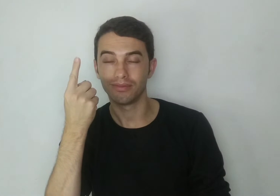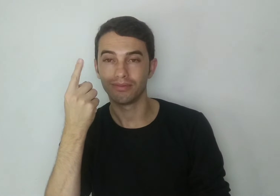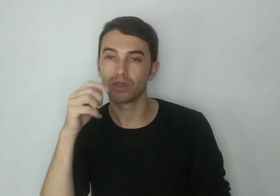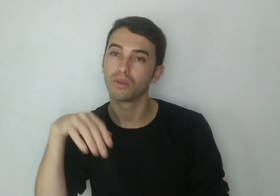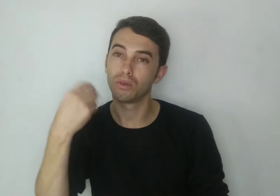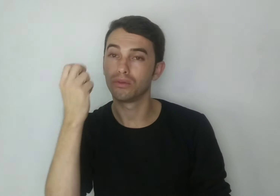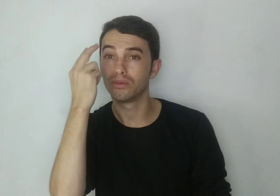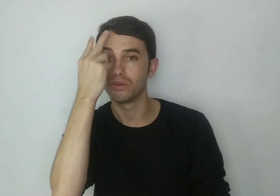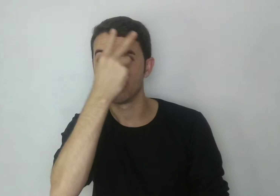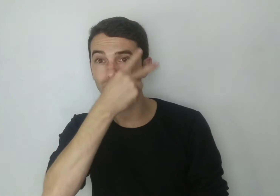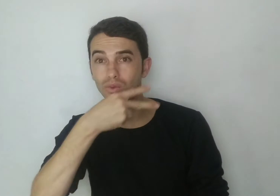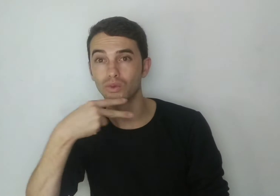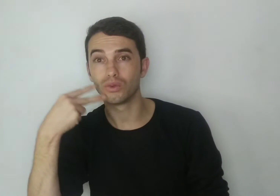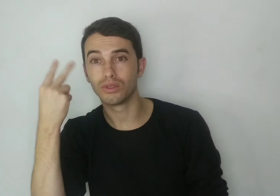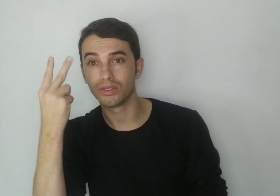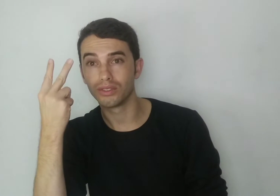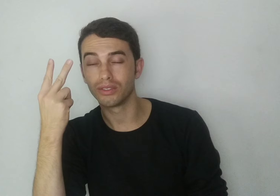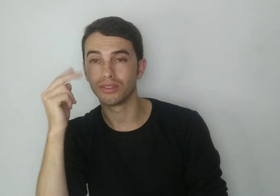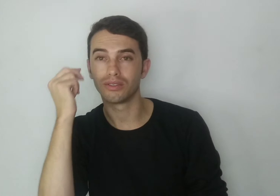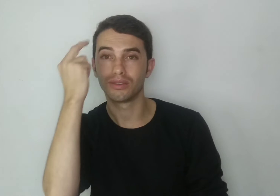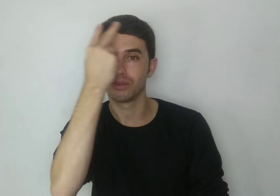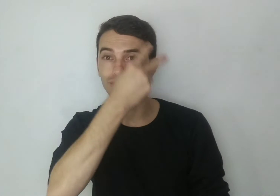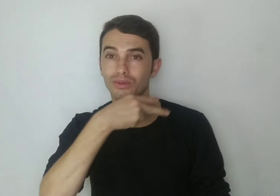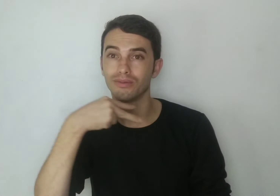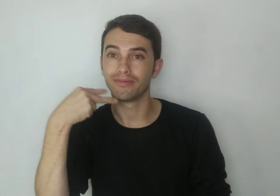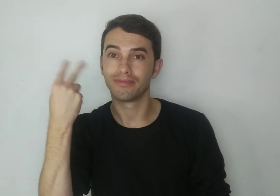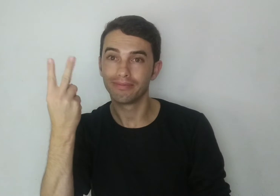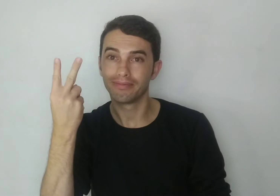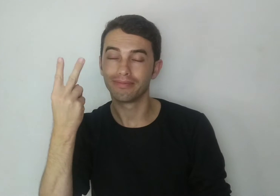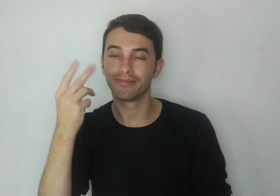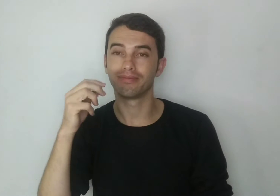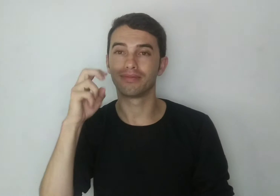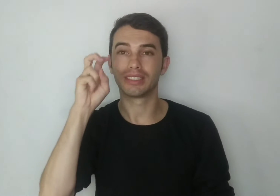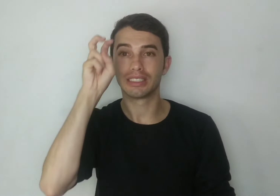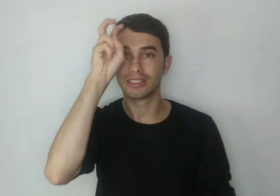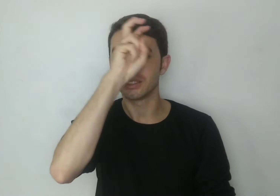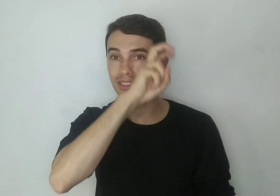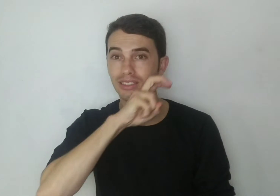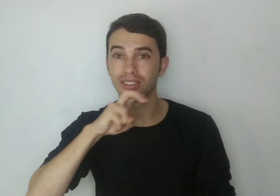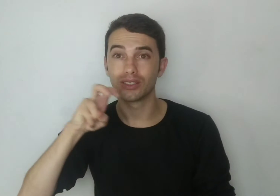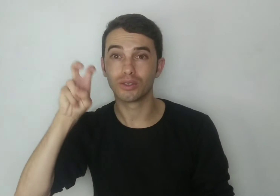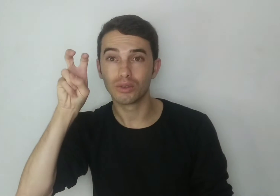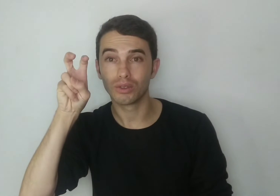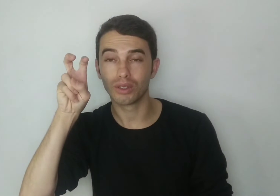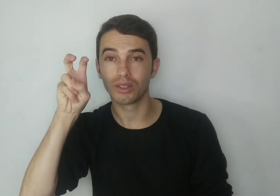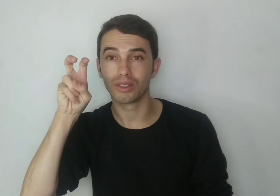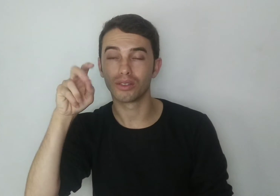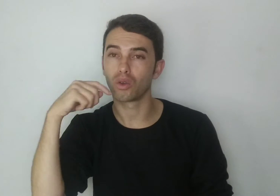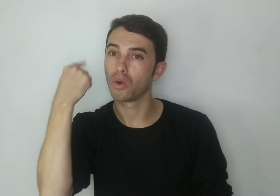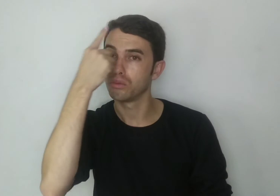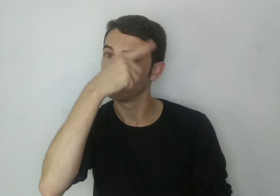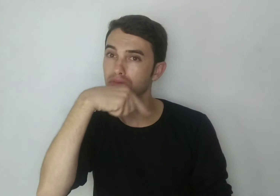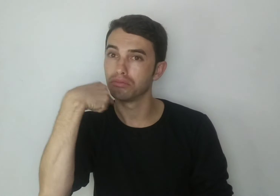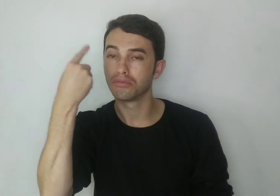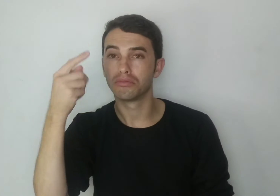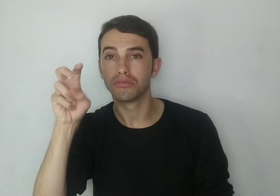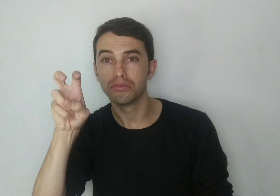por exemplo, uma hora ou duas horas ou cinco horas, que também pode ser feito assim,